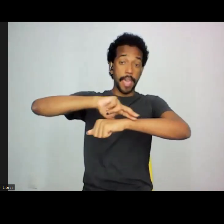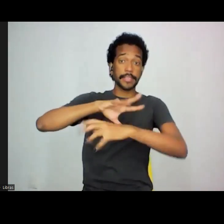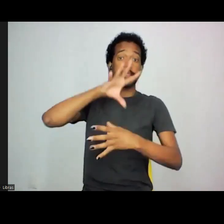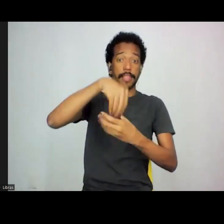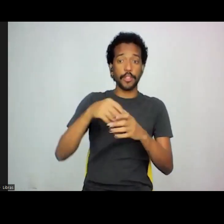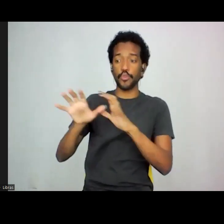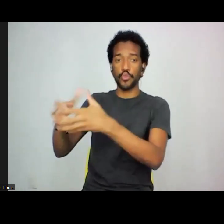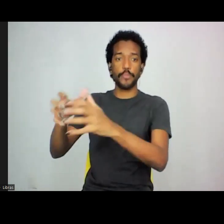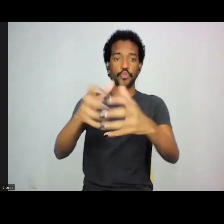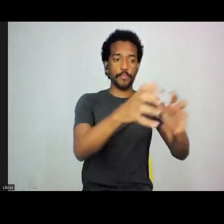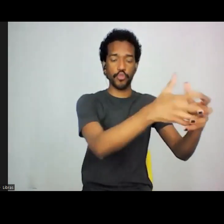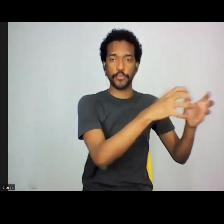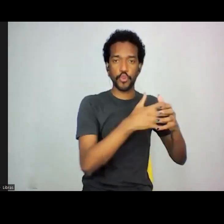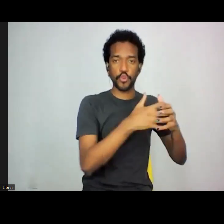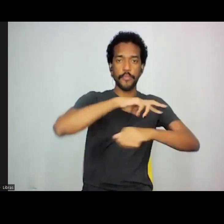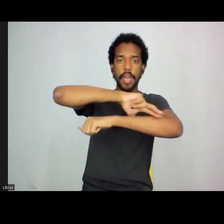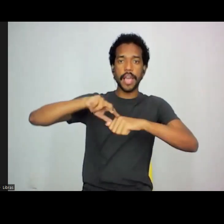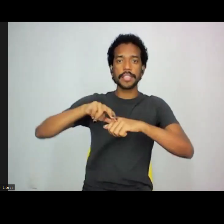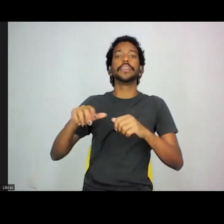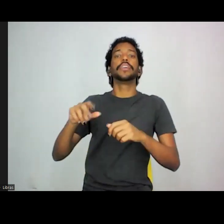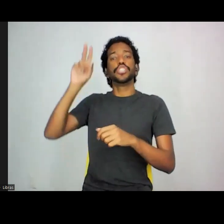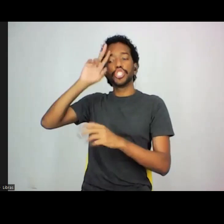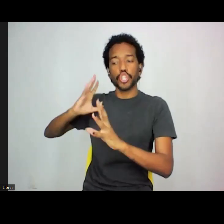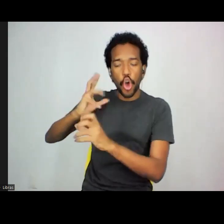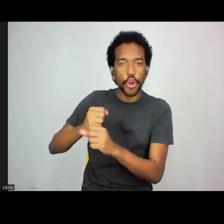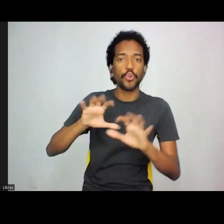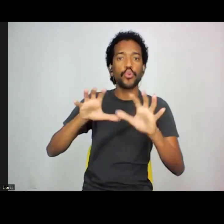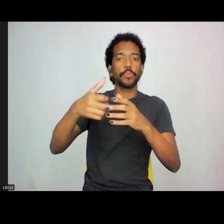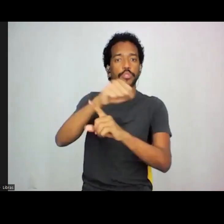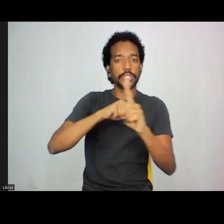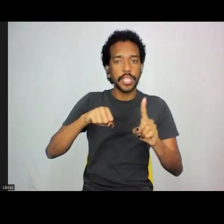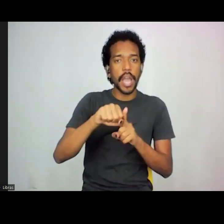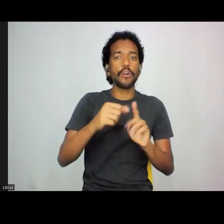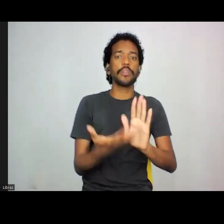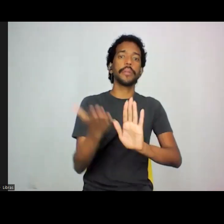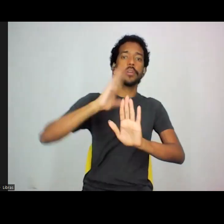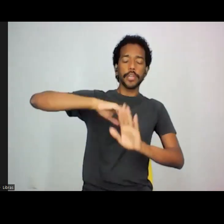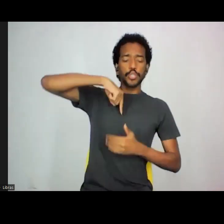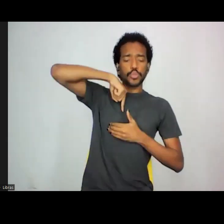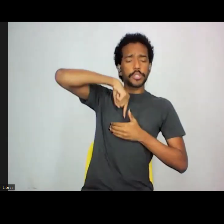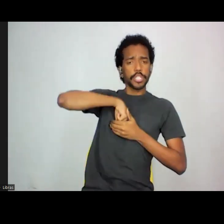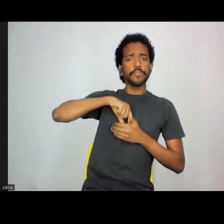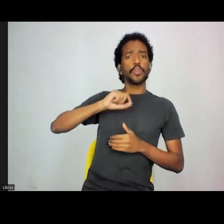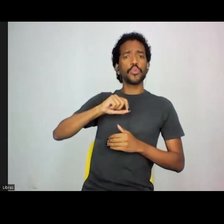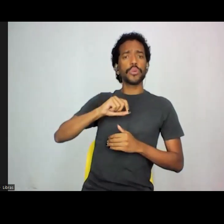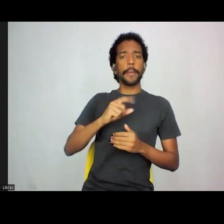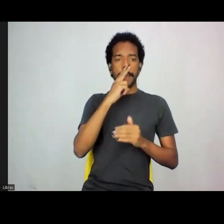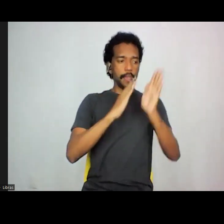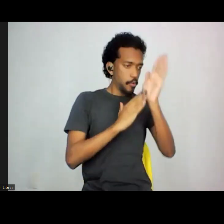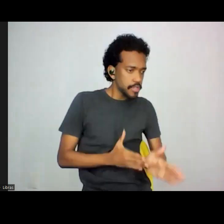históricos, estruturas sociais, subjetividades que condicionam, naturalizam, reproduzem,